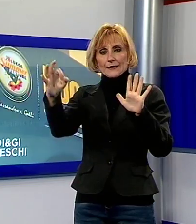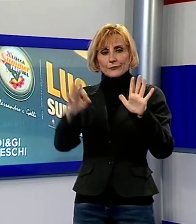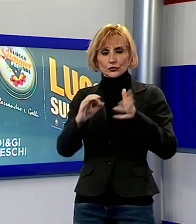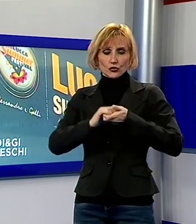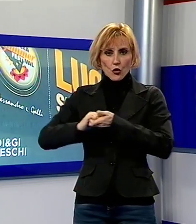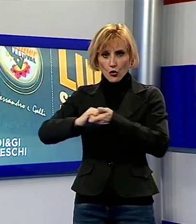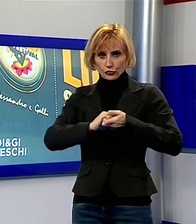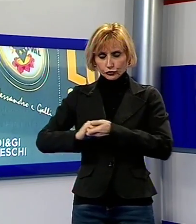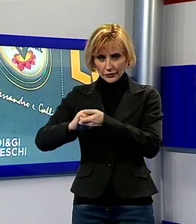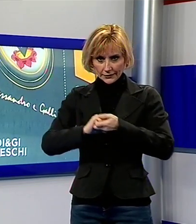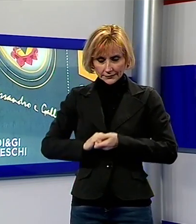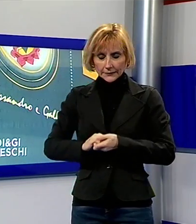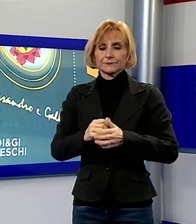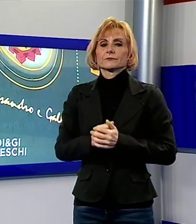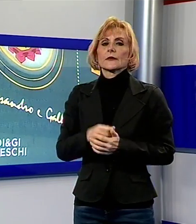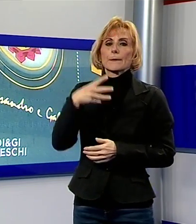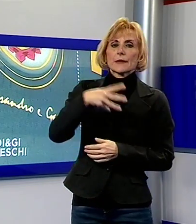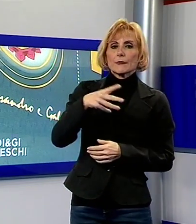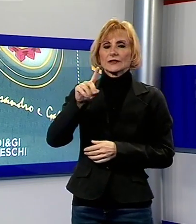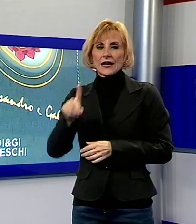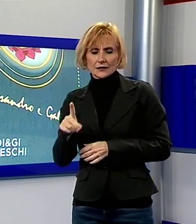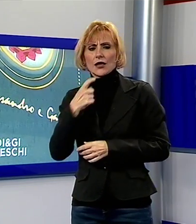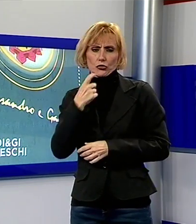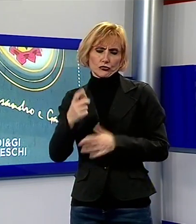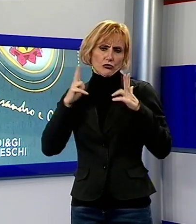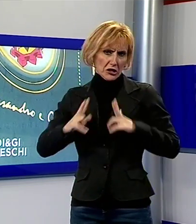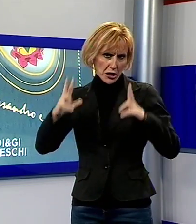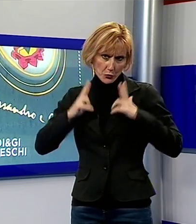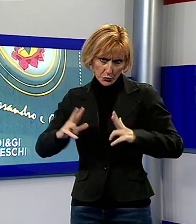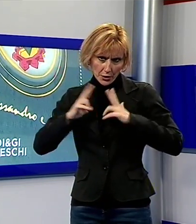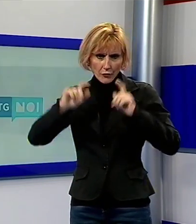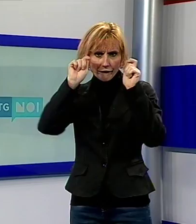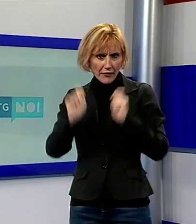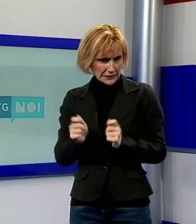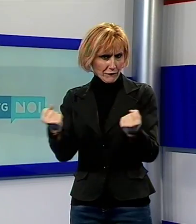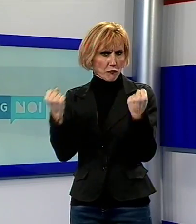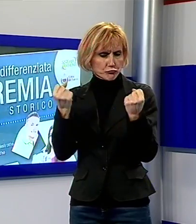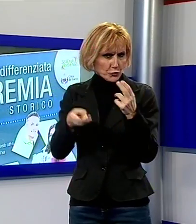organizza i concerti lucchesi. Mimo d'Alessandro rassicura, il festival sarà ancora più forte.